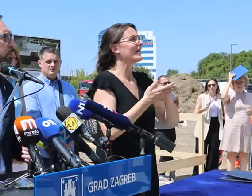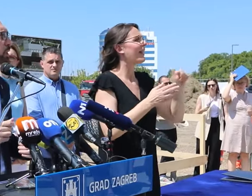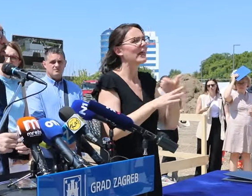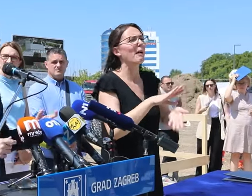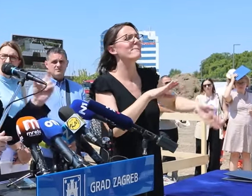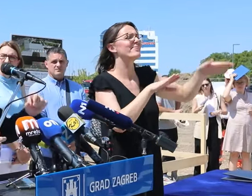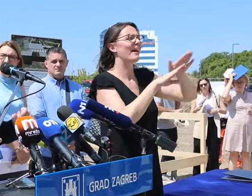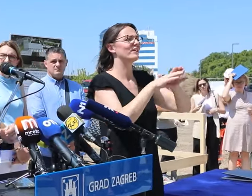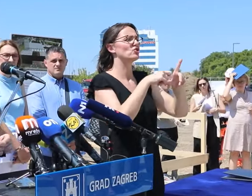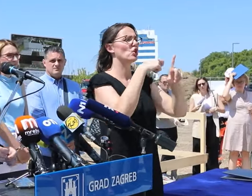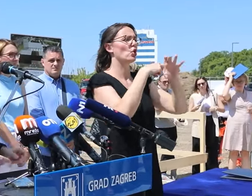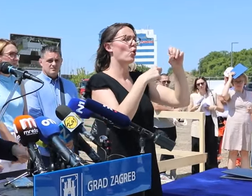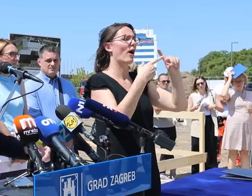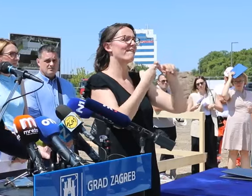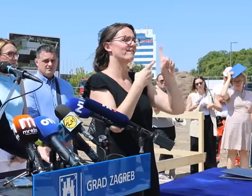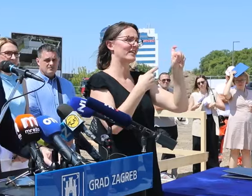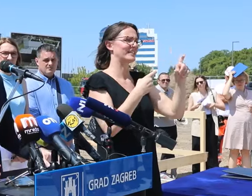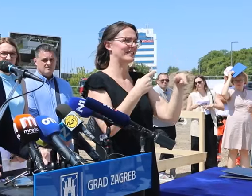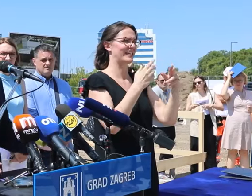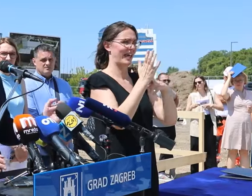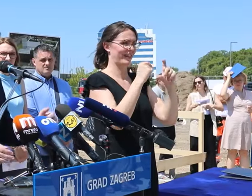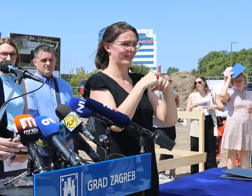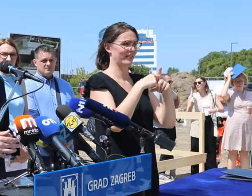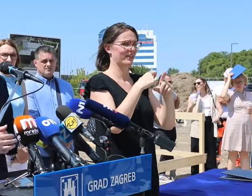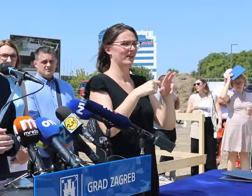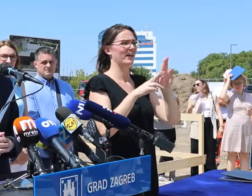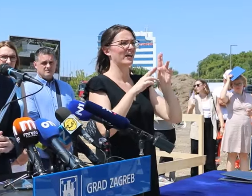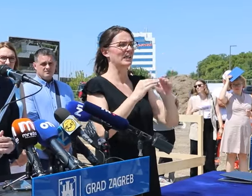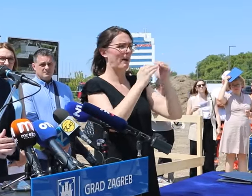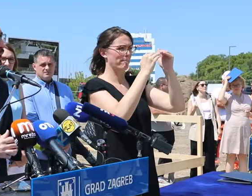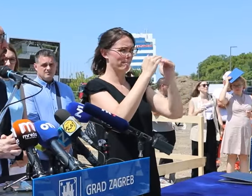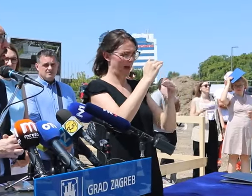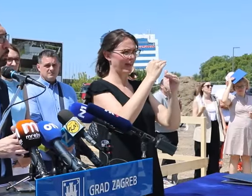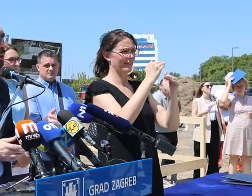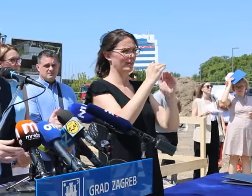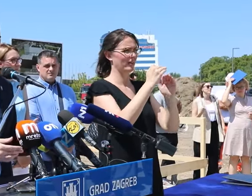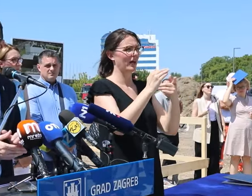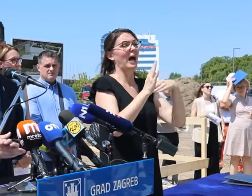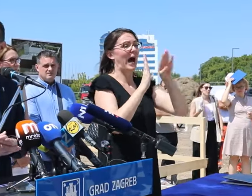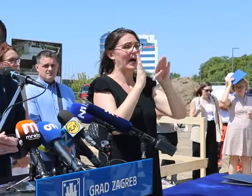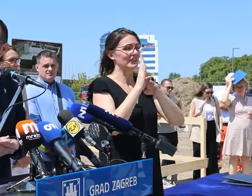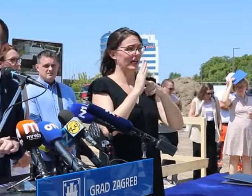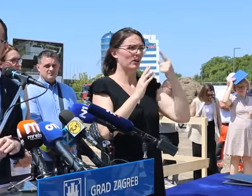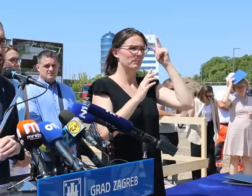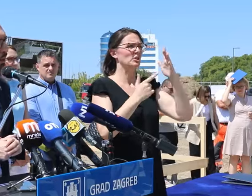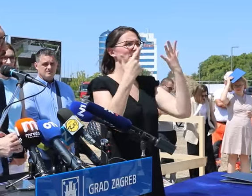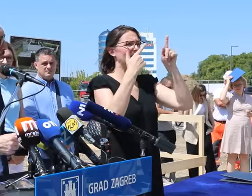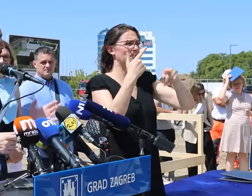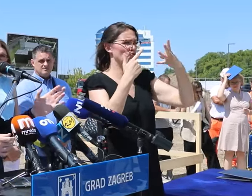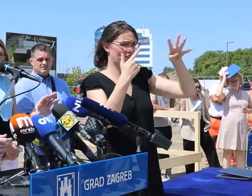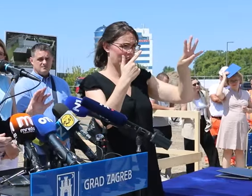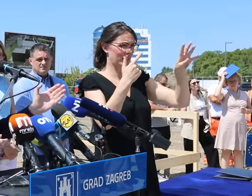ni najveći koeficijent koji bi mogao imati po zakonu, imam koeficijent koji je nešto manji od toga. Po zakonu, mislim da može biti sam 14,